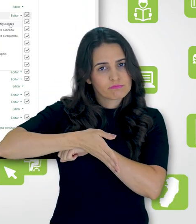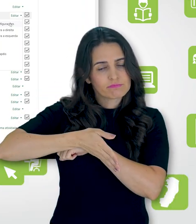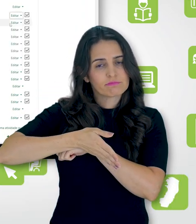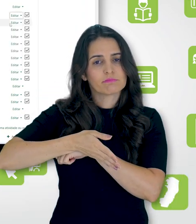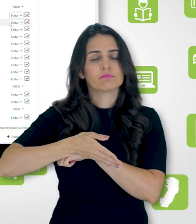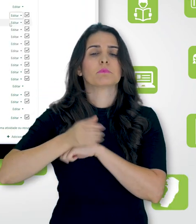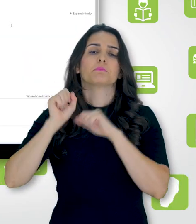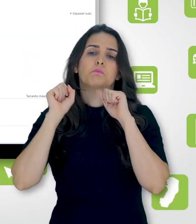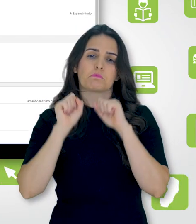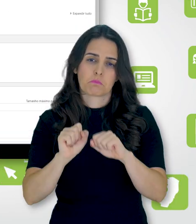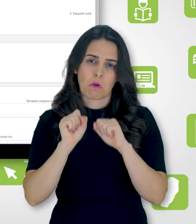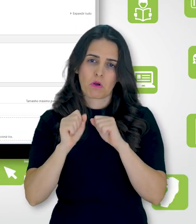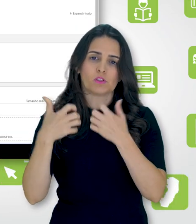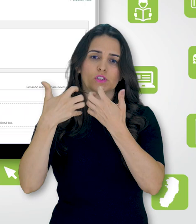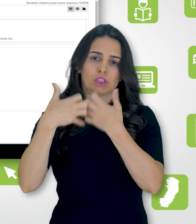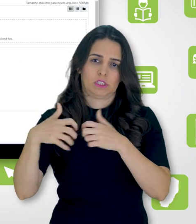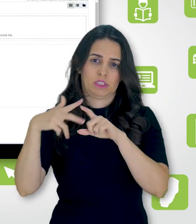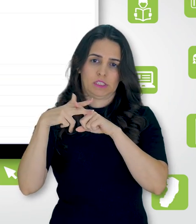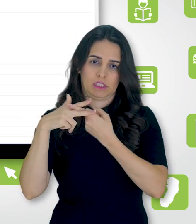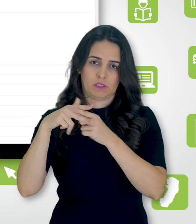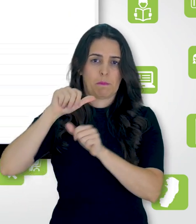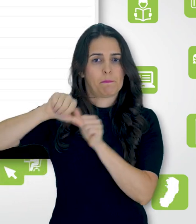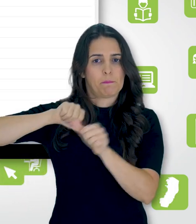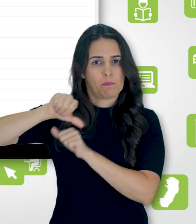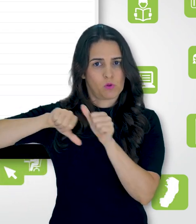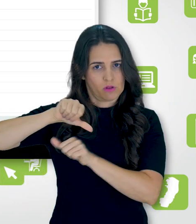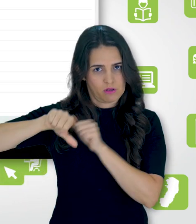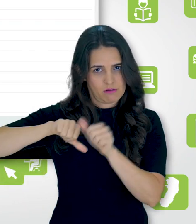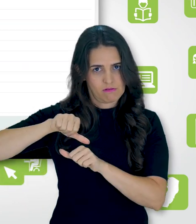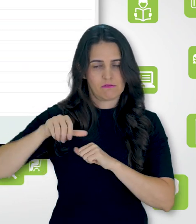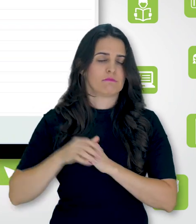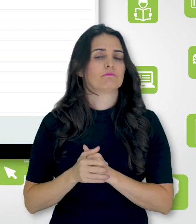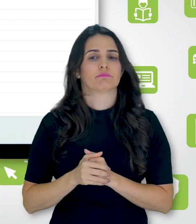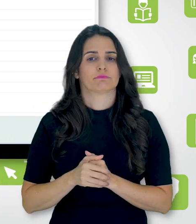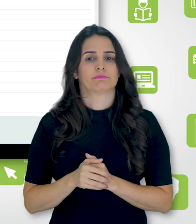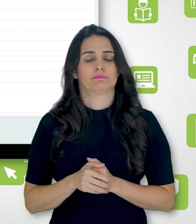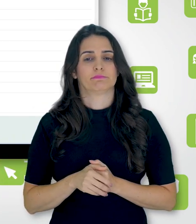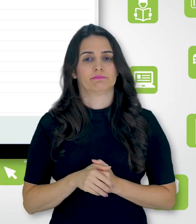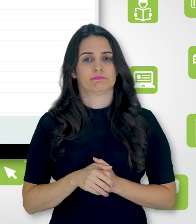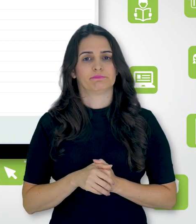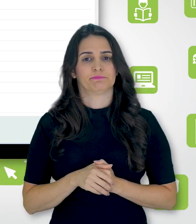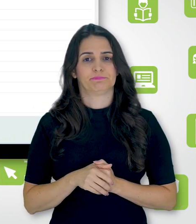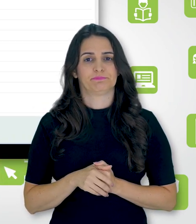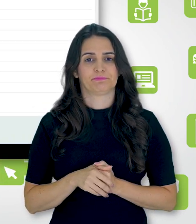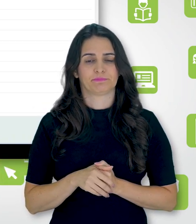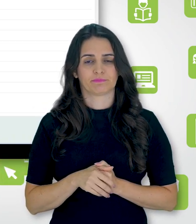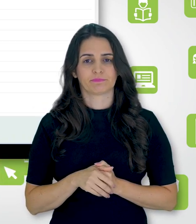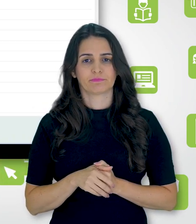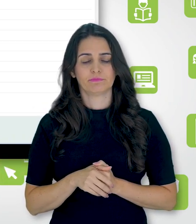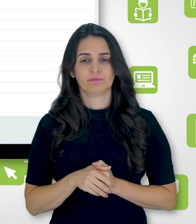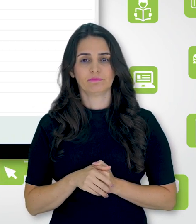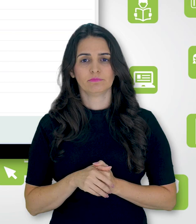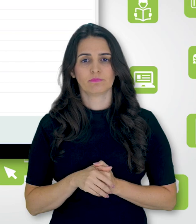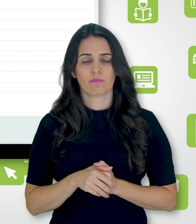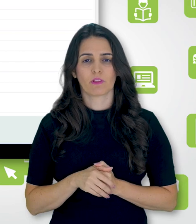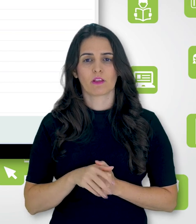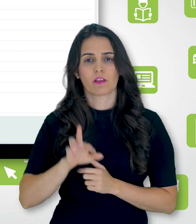de editar as configurações. Então, eu vou na configuração de restringir acesso, que é logo